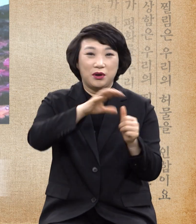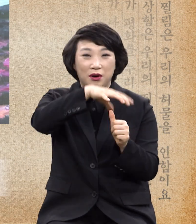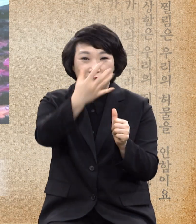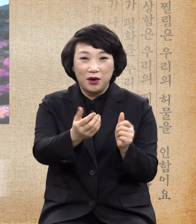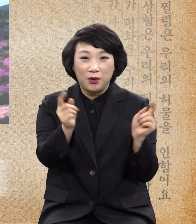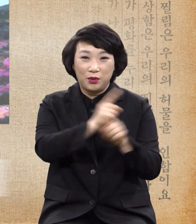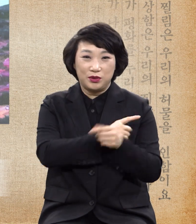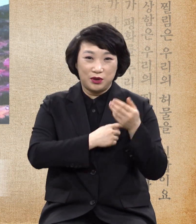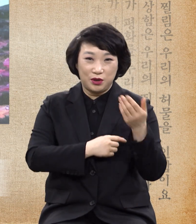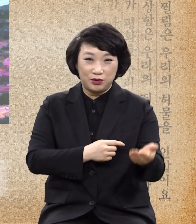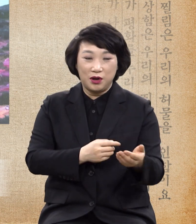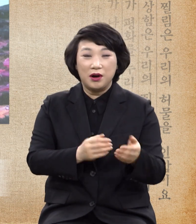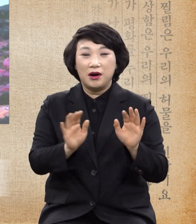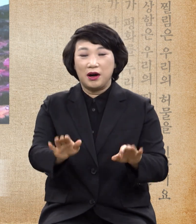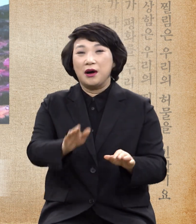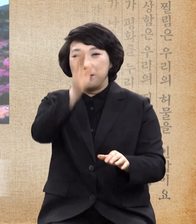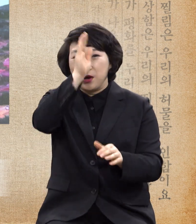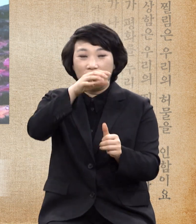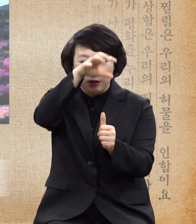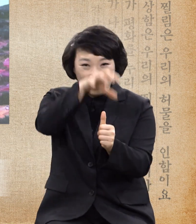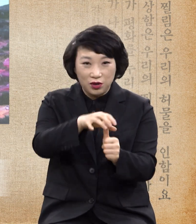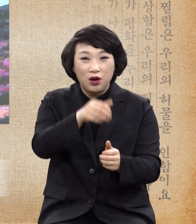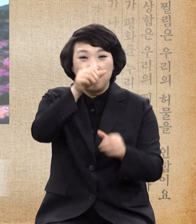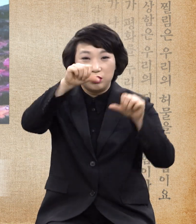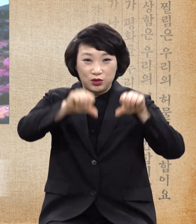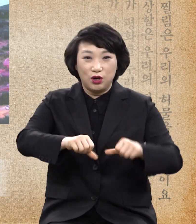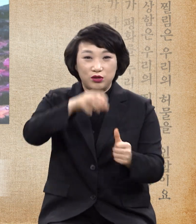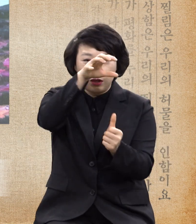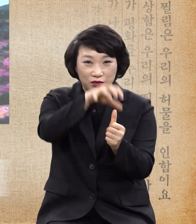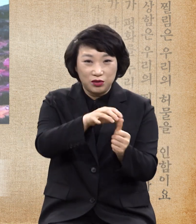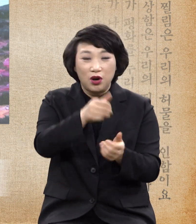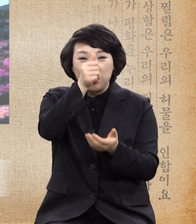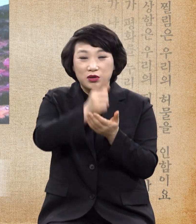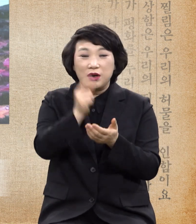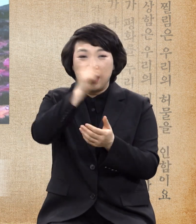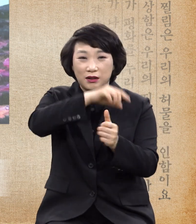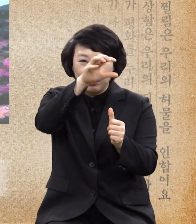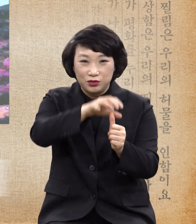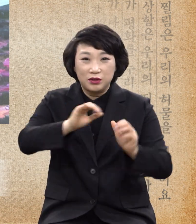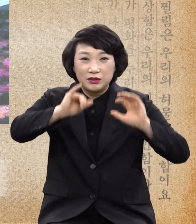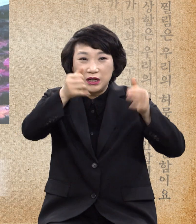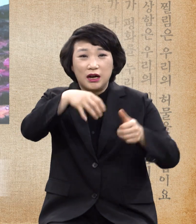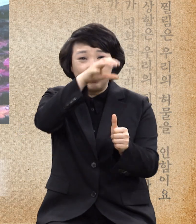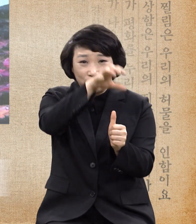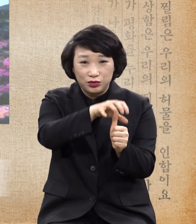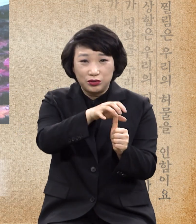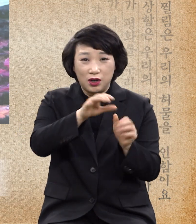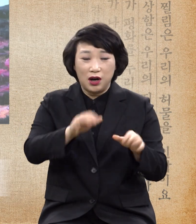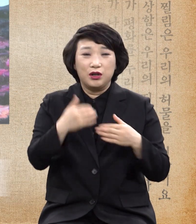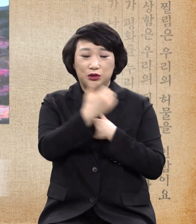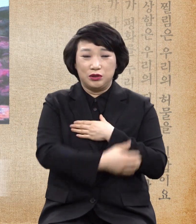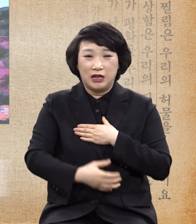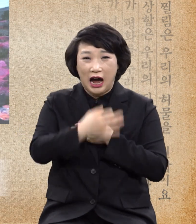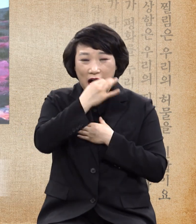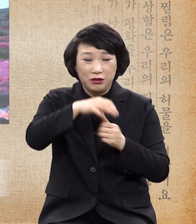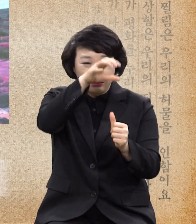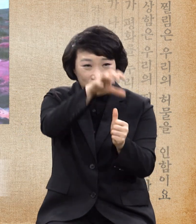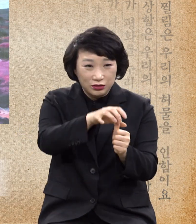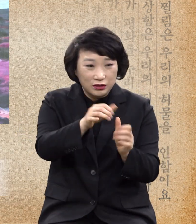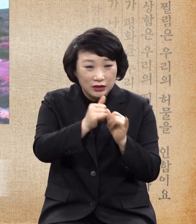늘리고 저주에 늘리고 죄악에 늘리고 세상에 늘리고 육신의 정육에 눌린 자들을 다